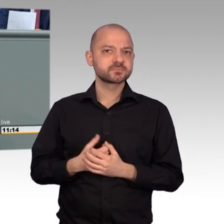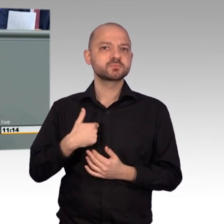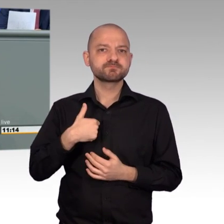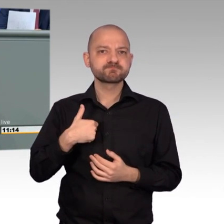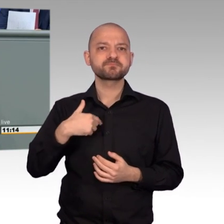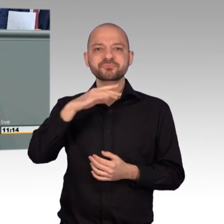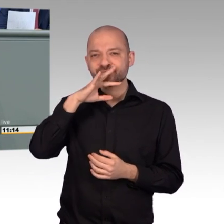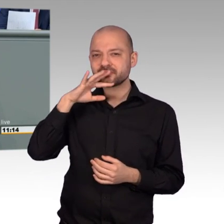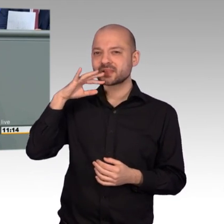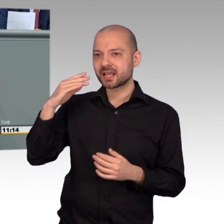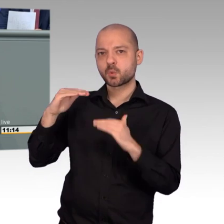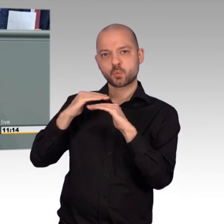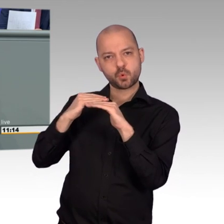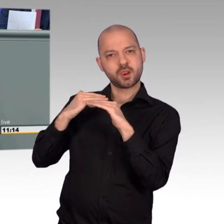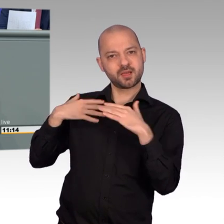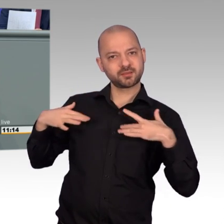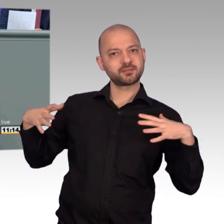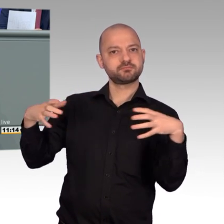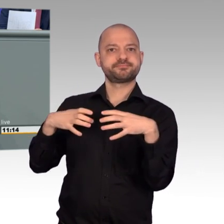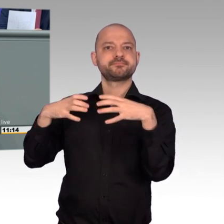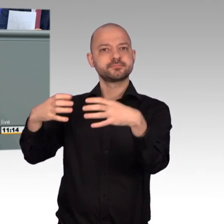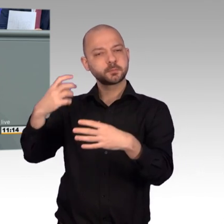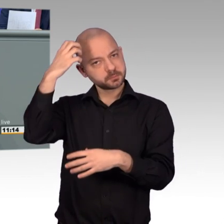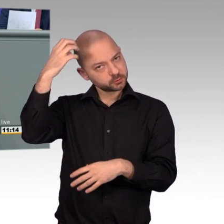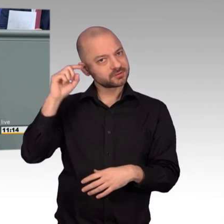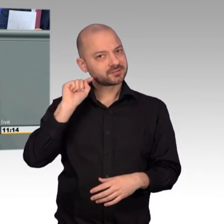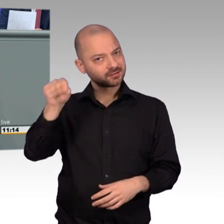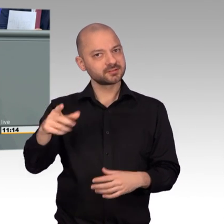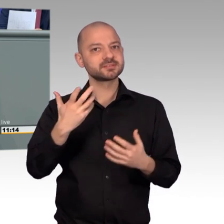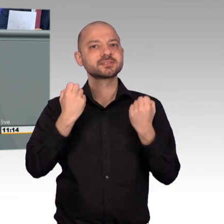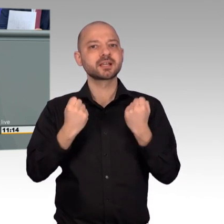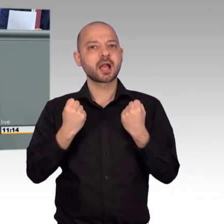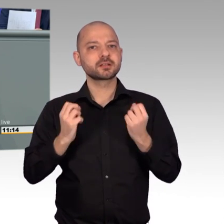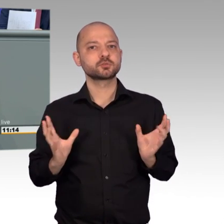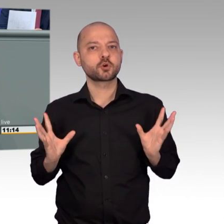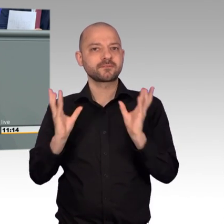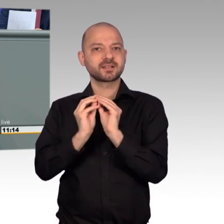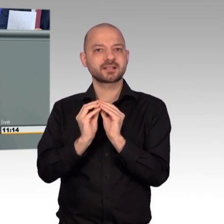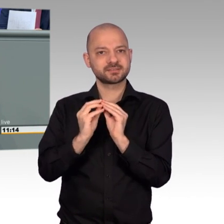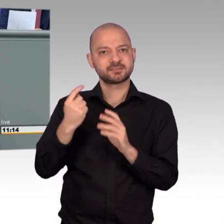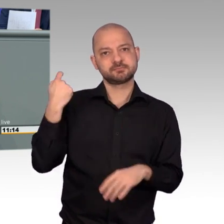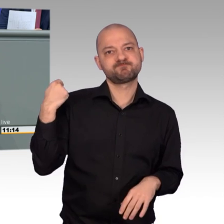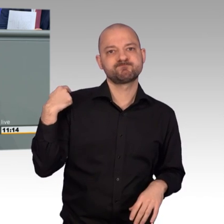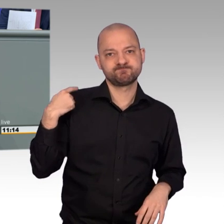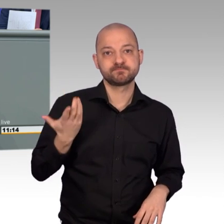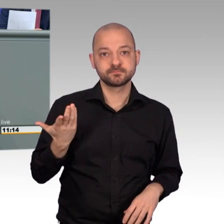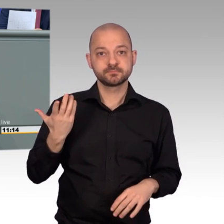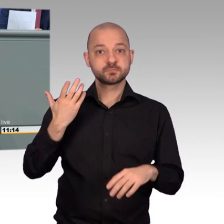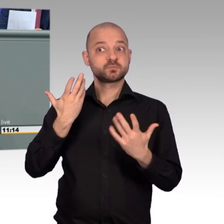waren mit vielen Kolleginnen und Kollegen auf der Münchner Sicherheitskonferenz, wenn der Kollege Özdemir, mit dem man sich politisch über viele sicherlich streiten kann, dort